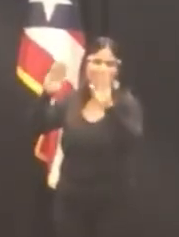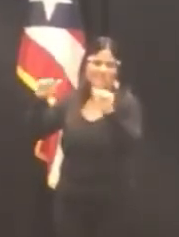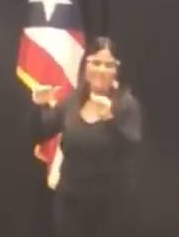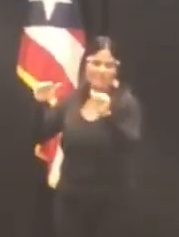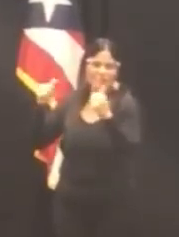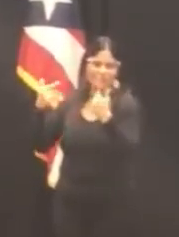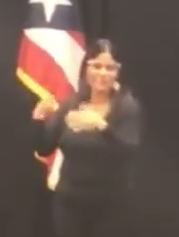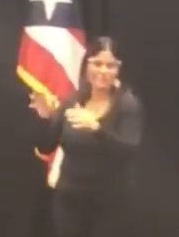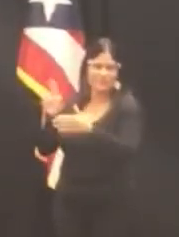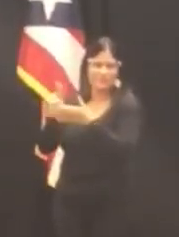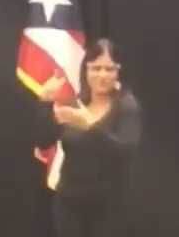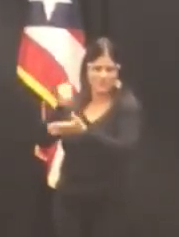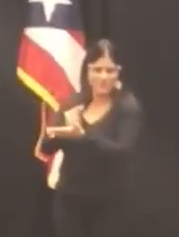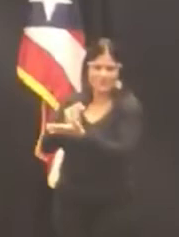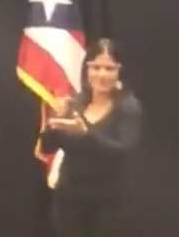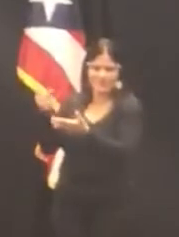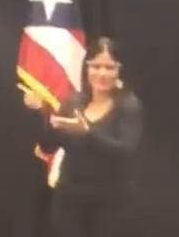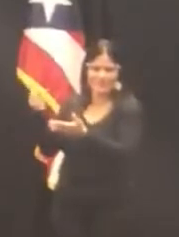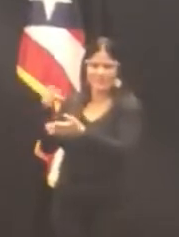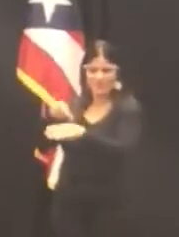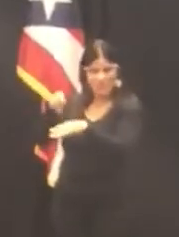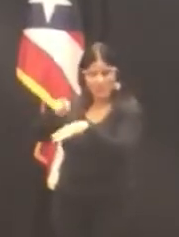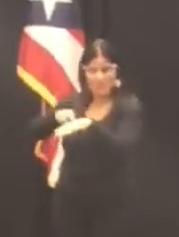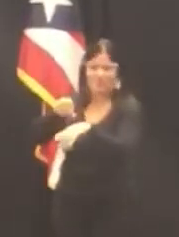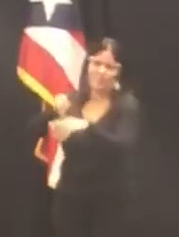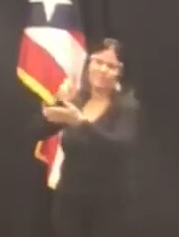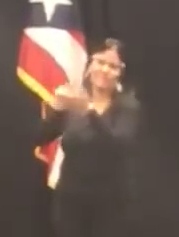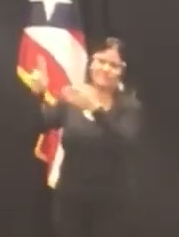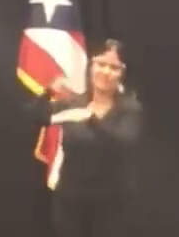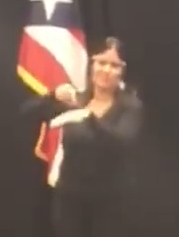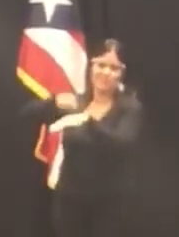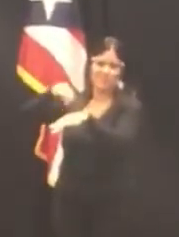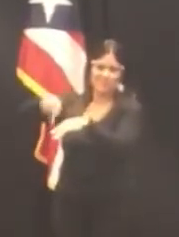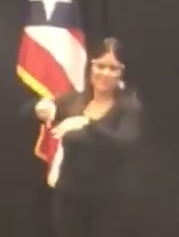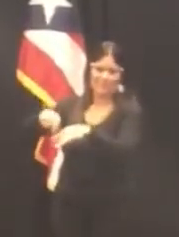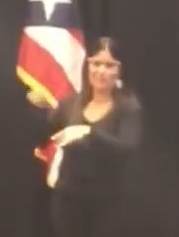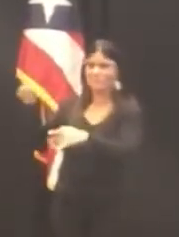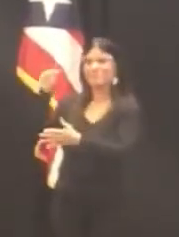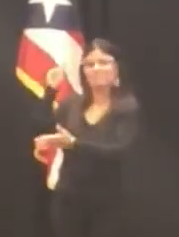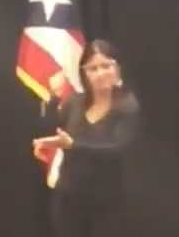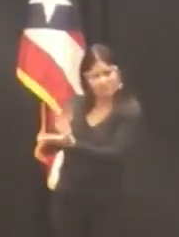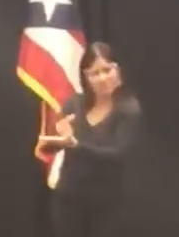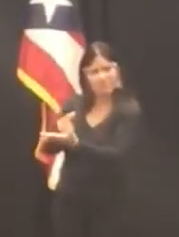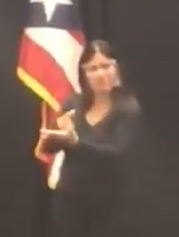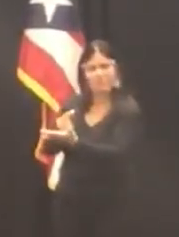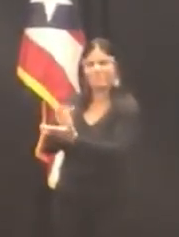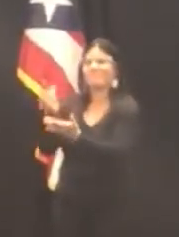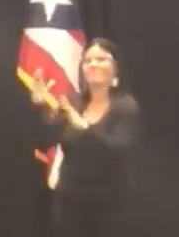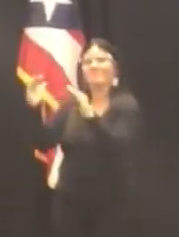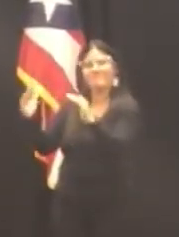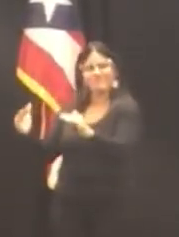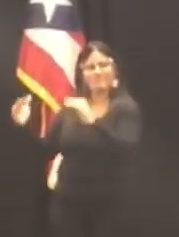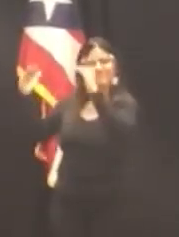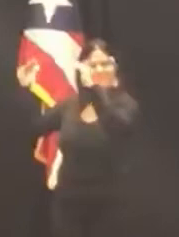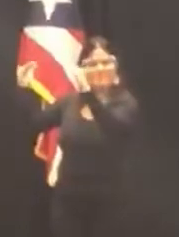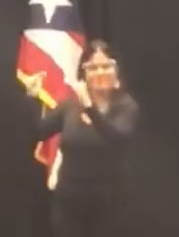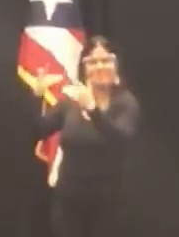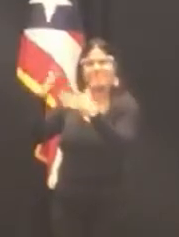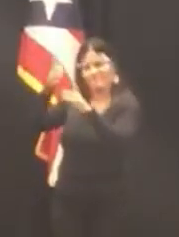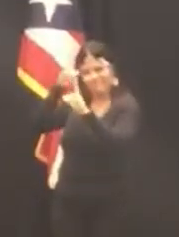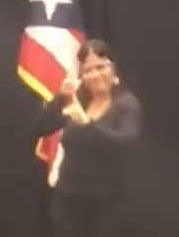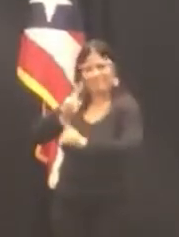recinto de Río Piedras de la Universidad de Puerto Rico. Se graduó con altos honores en el 1988,